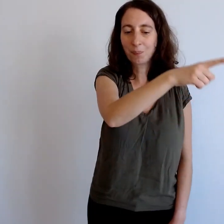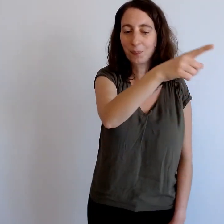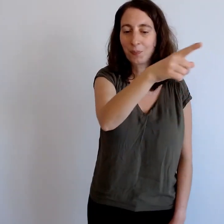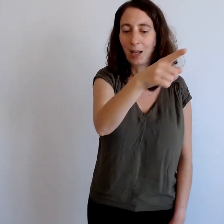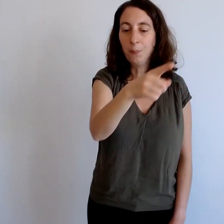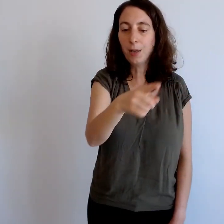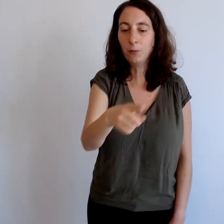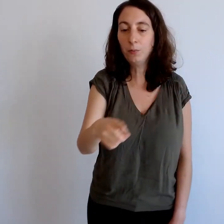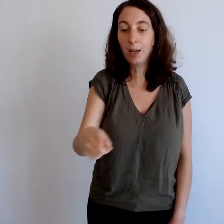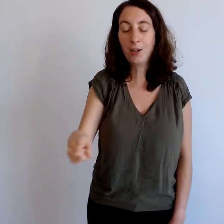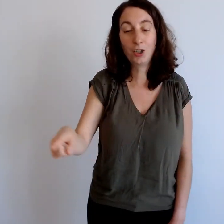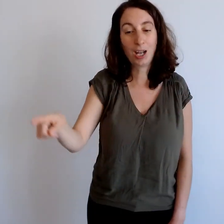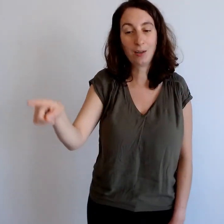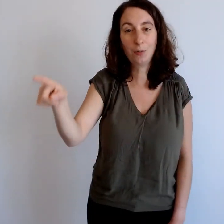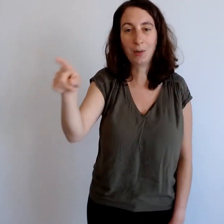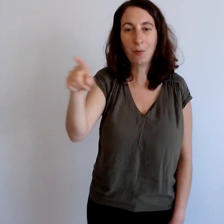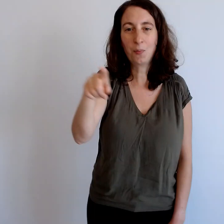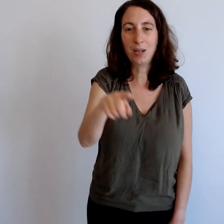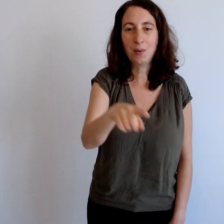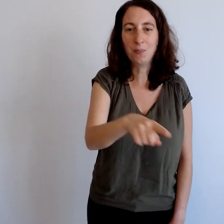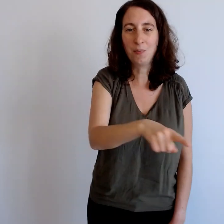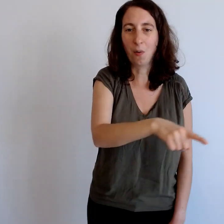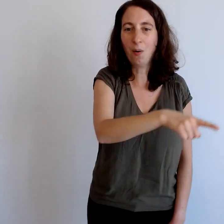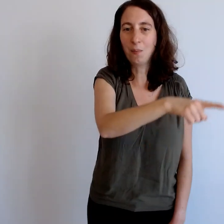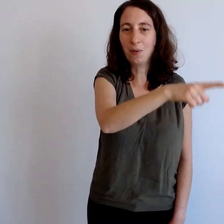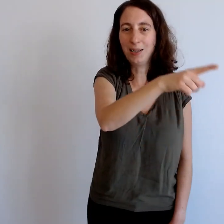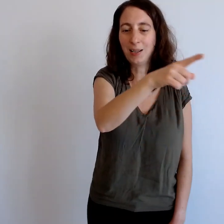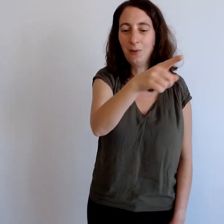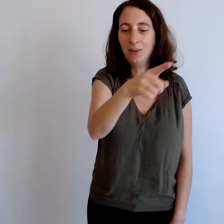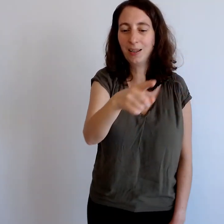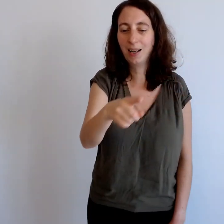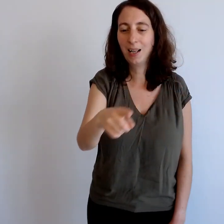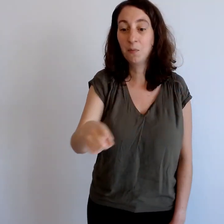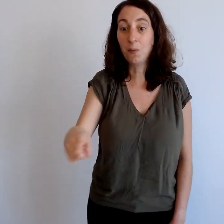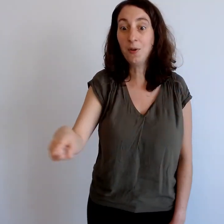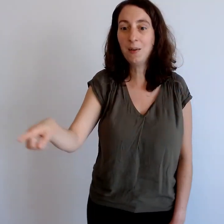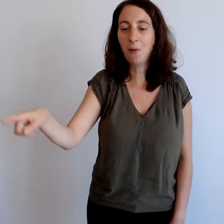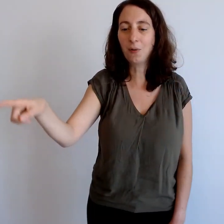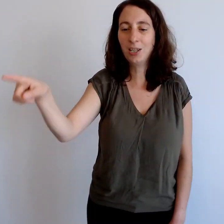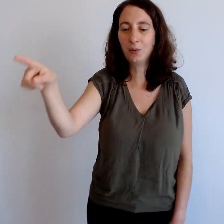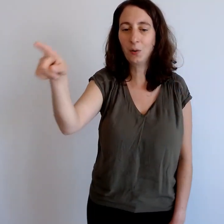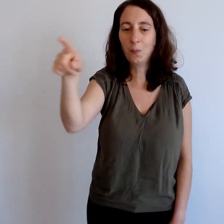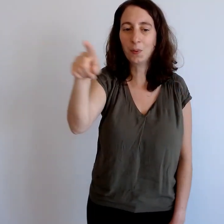Et puis à tout âge, et là, notamment pour les plus grands, pour les adultes, pour mieux débrancher notre mental.